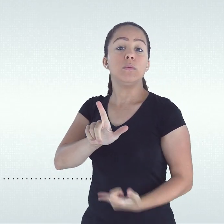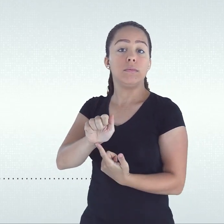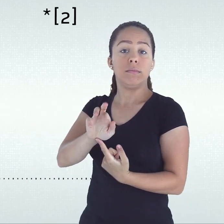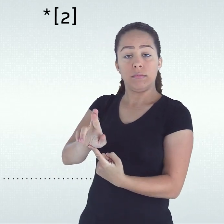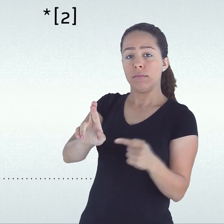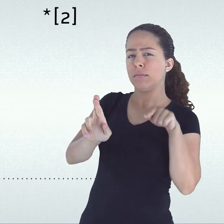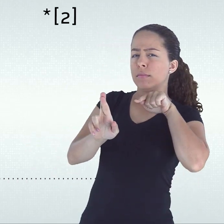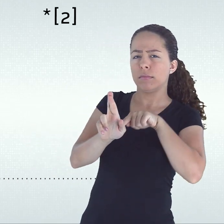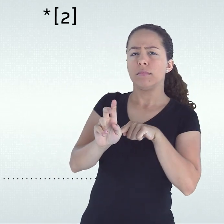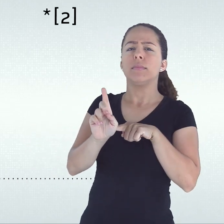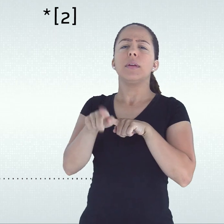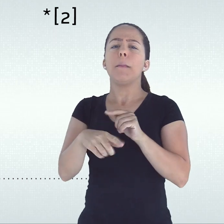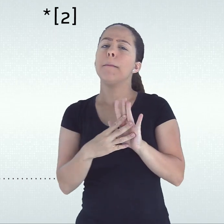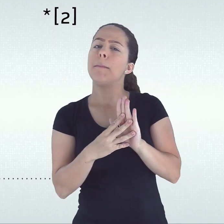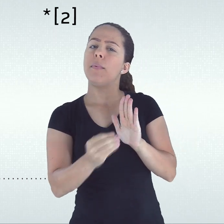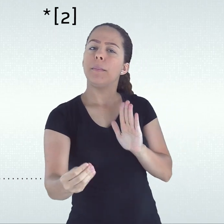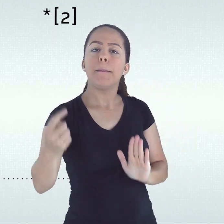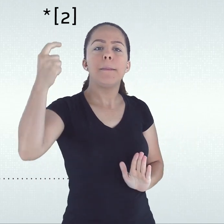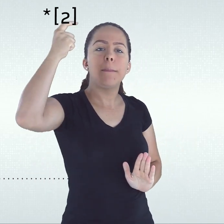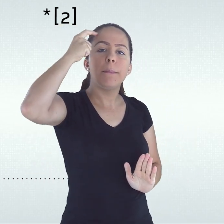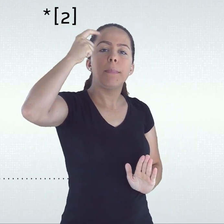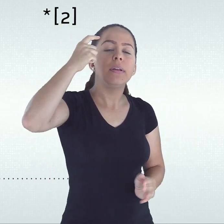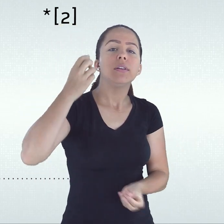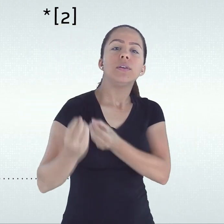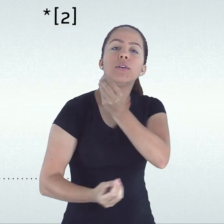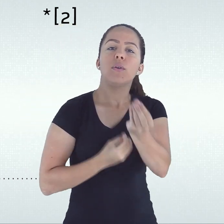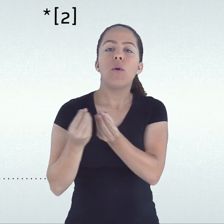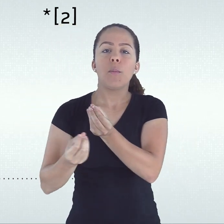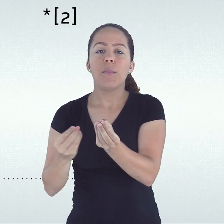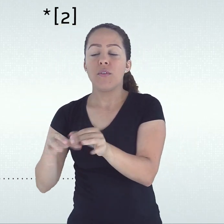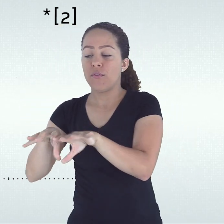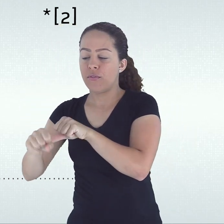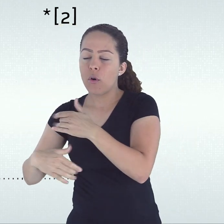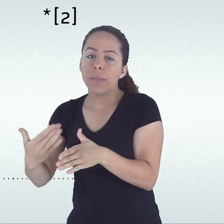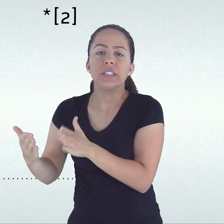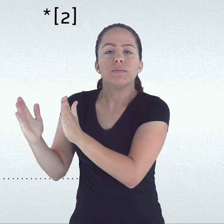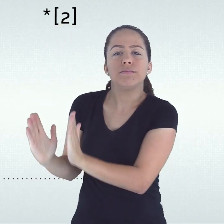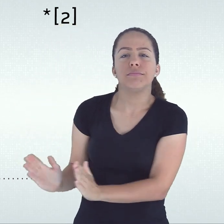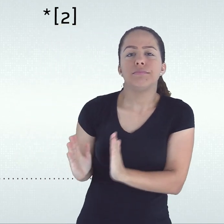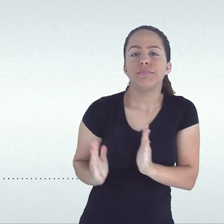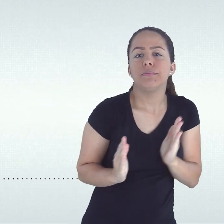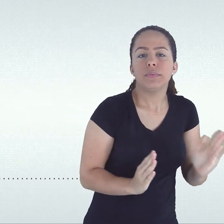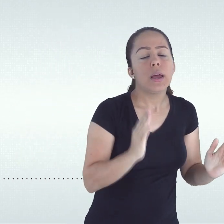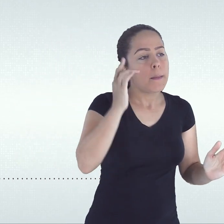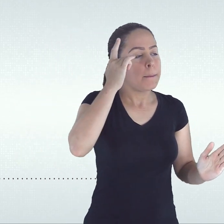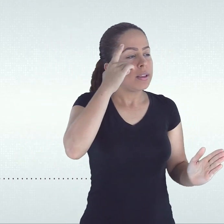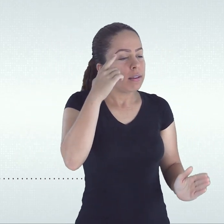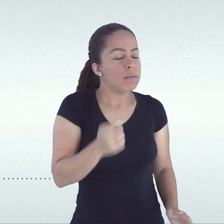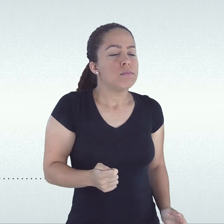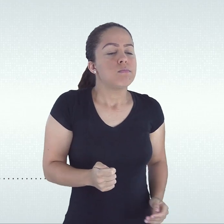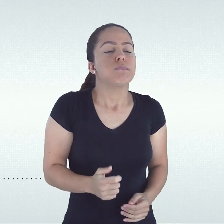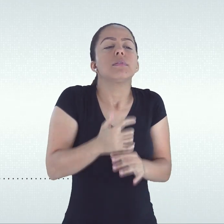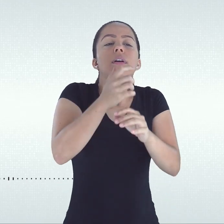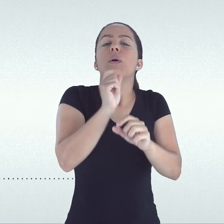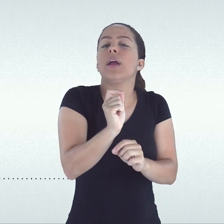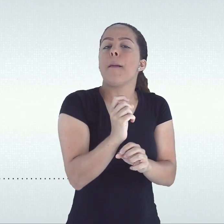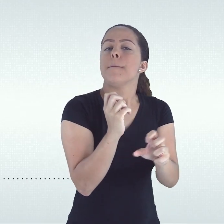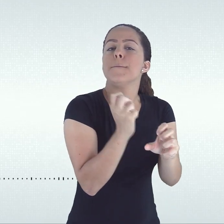confere ao percurso formativo certa rigidez em relação a um regime por créditos,